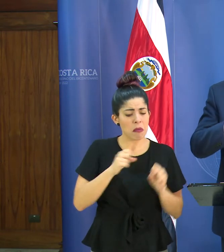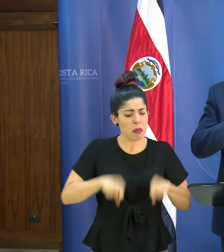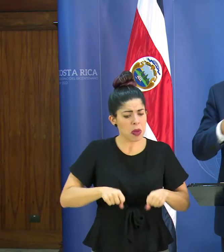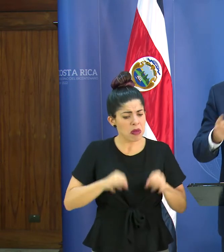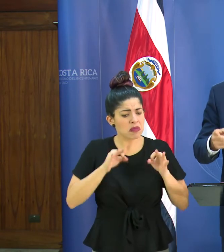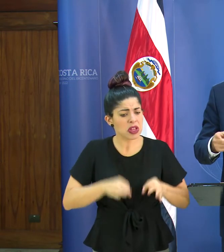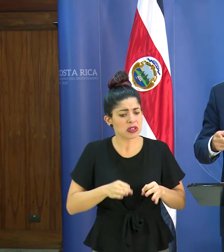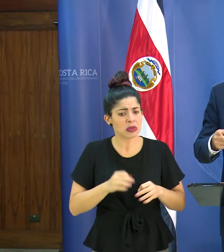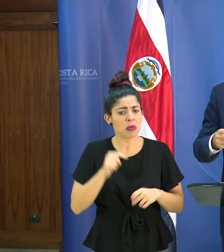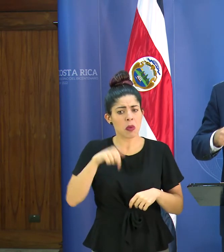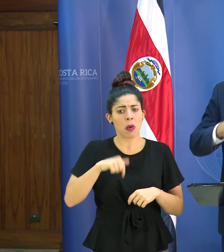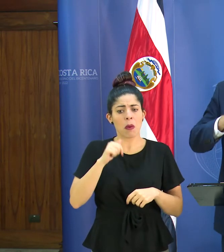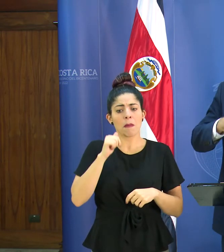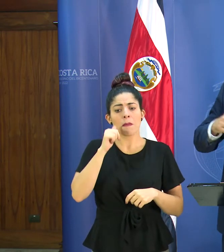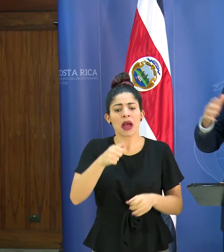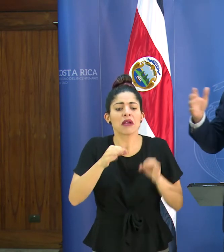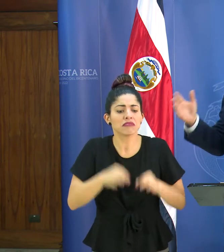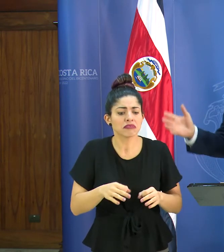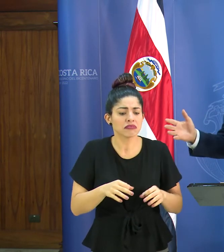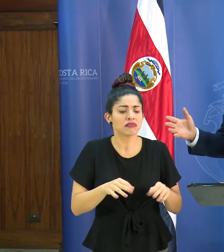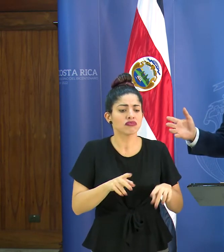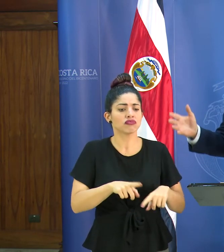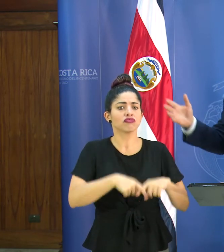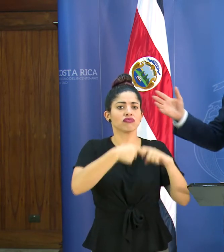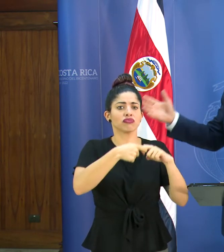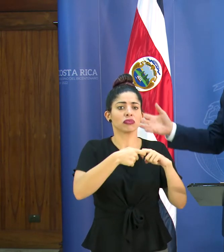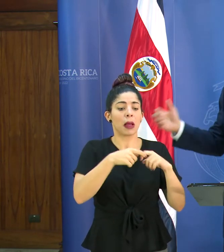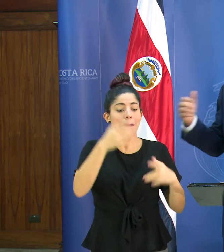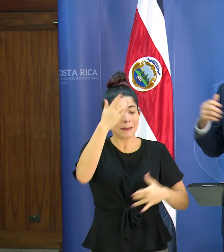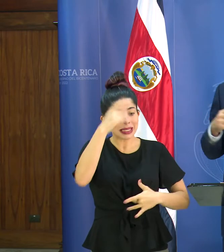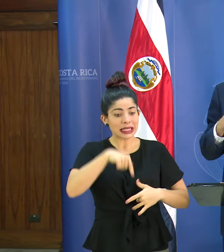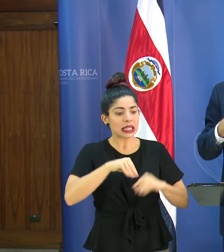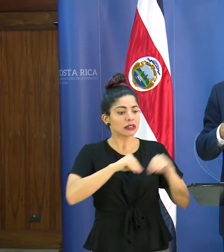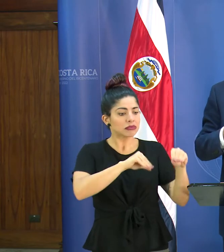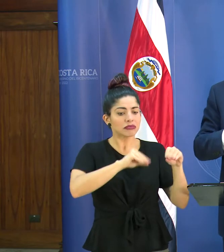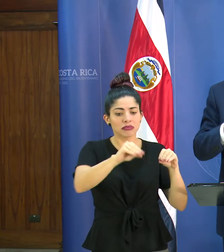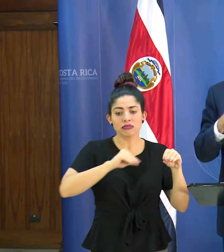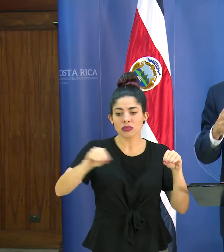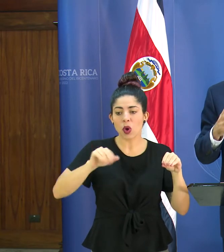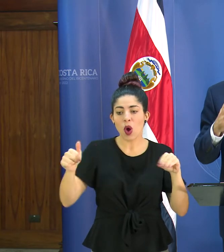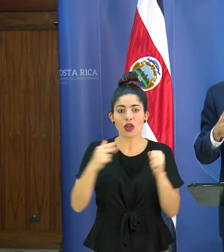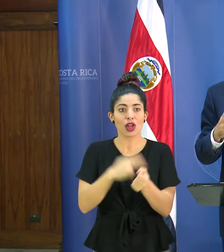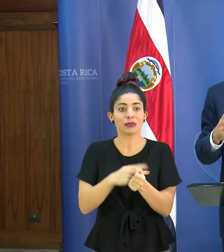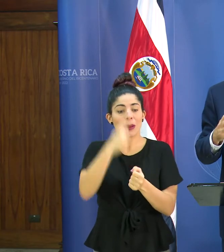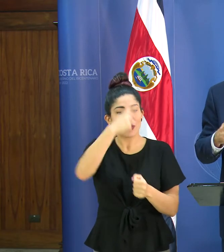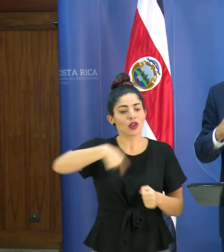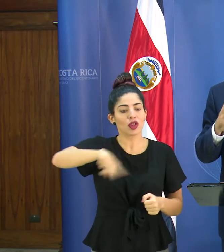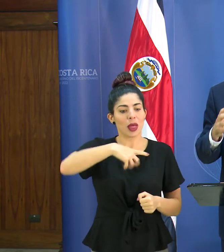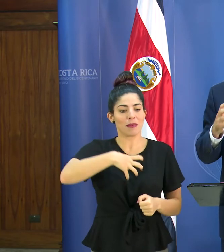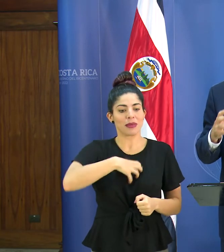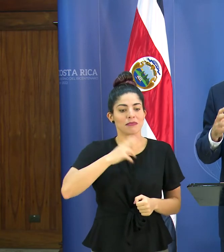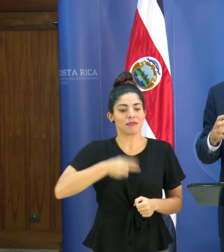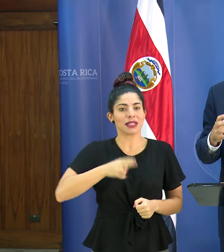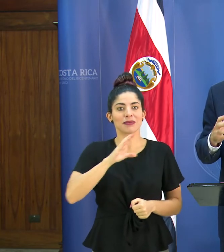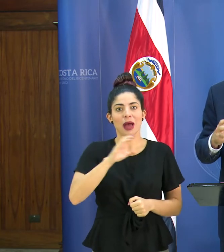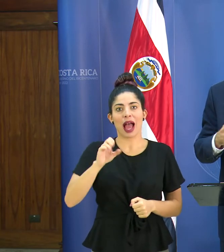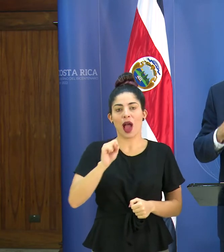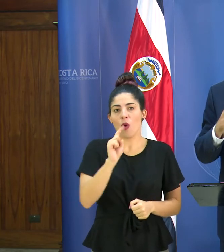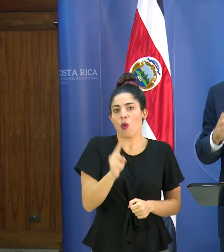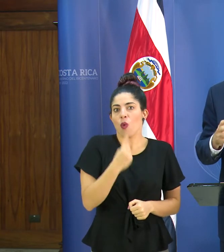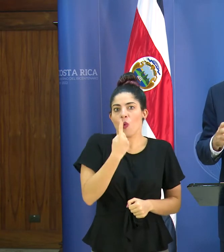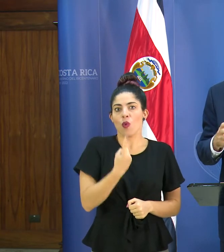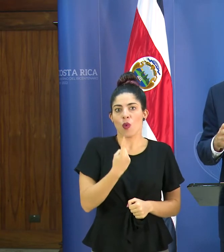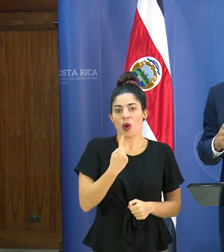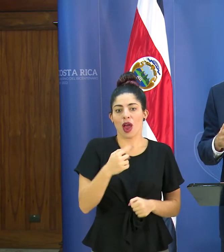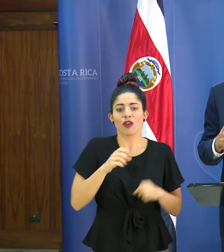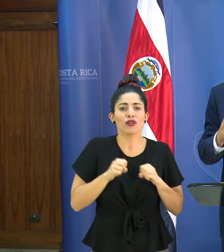de un día para otro, asignar pacientes que se atiendan en otros hospitales porque todos son de la caja, es una sola caja y